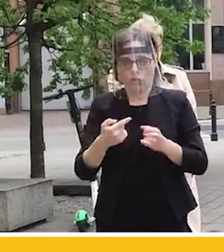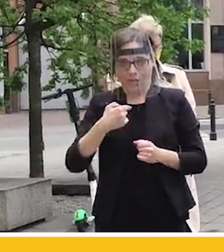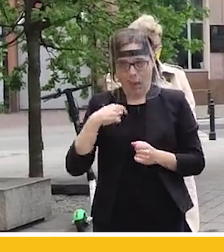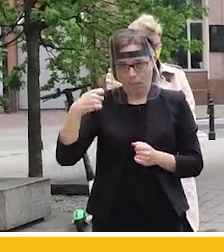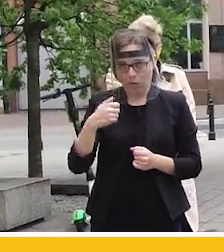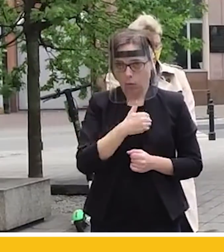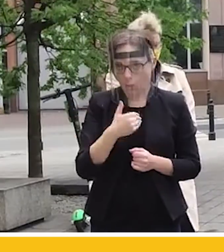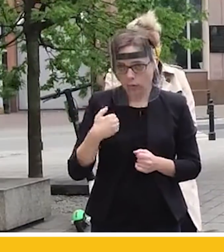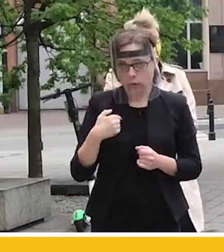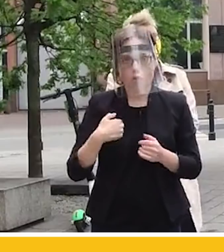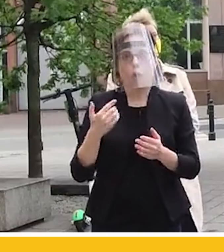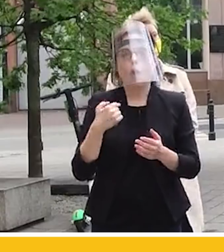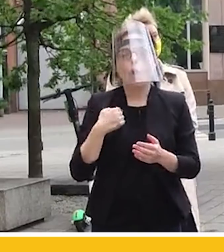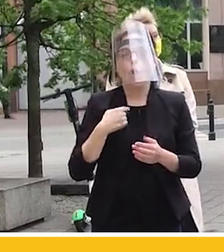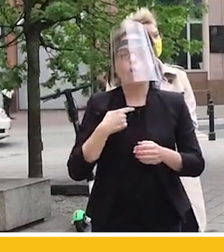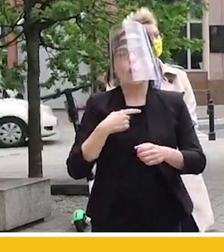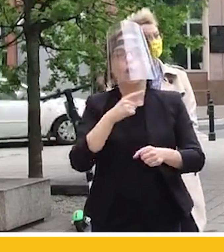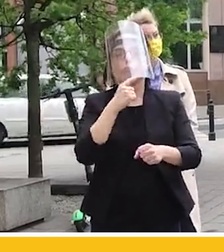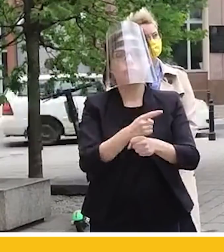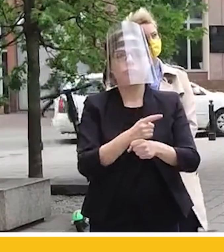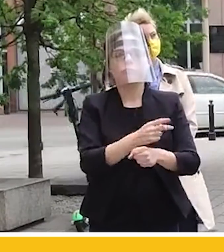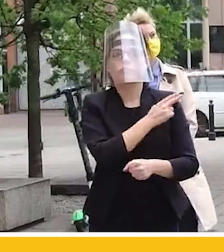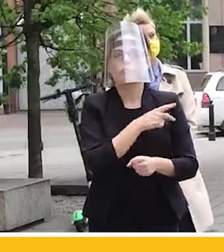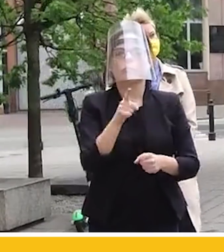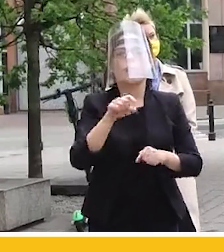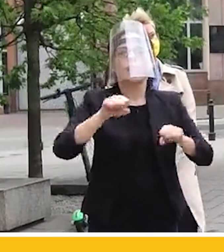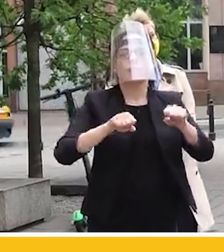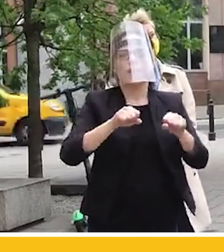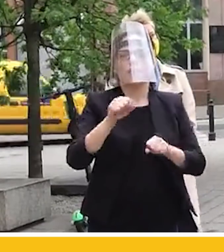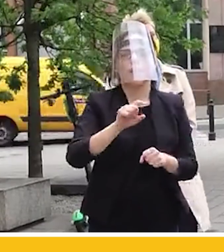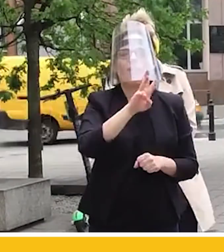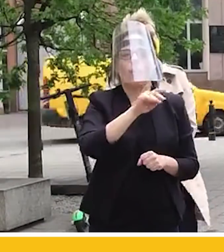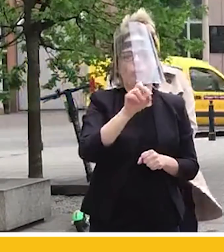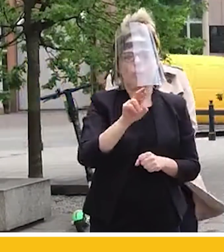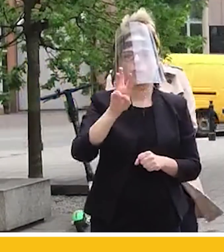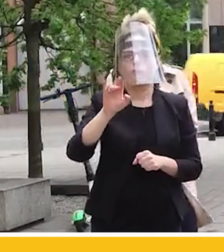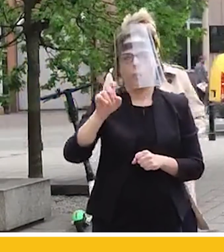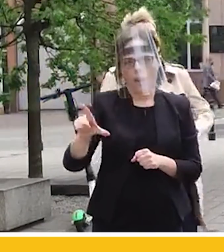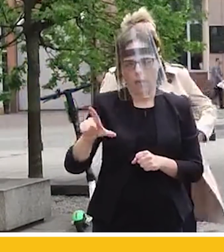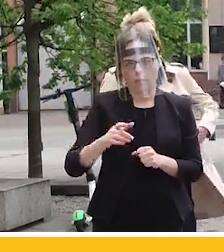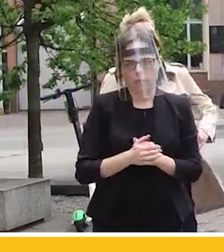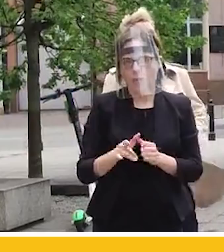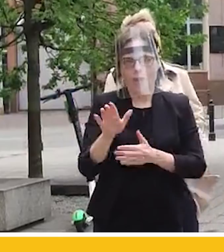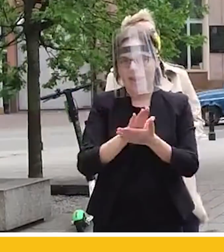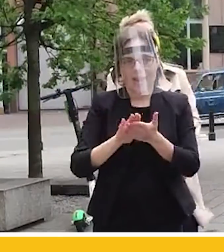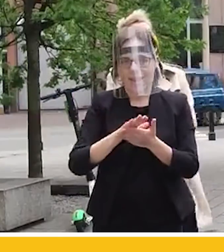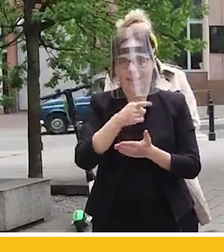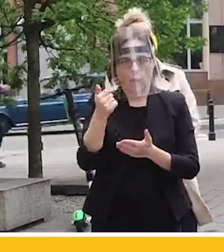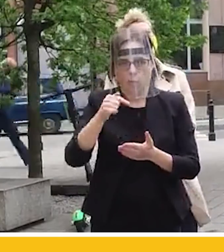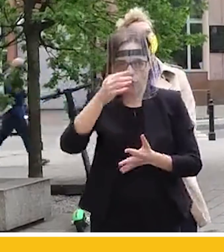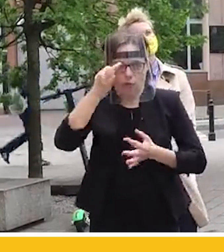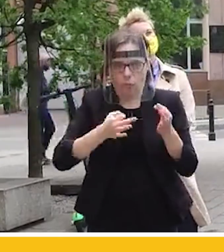Rzeczpospolitej, to już dzisiaj powołałbym na to stanowisko sędziego Włodzimierza Wróbla. I nikt nie powinien mieć do tego żadnych wątpliwości,